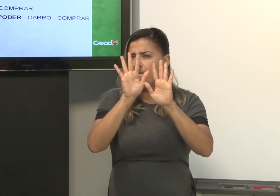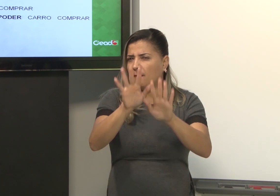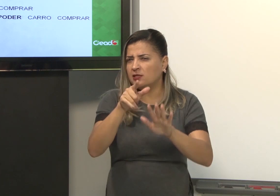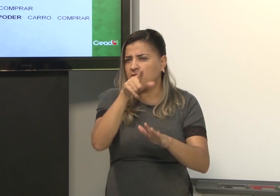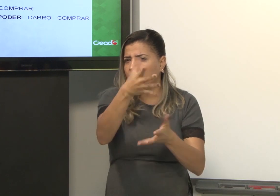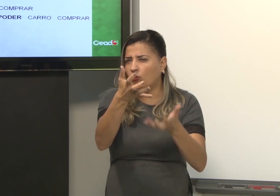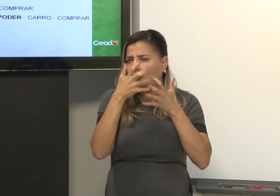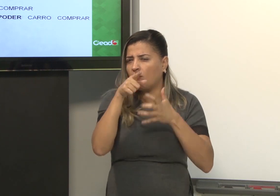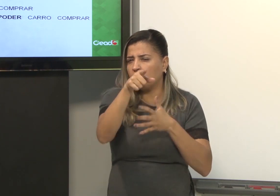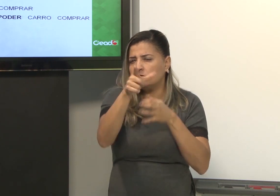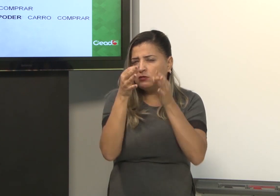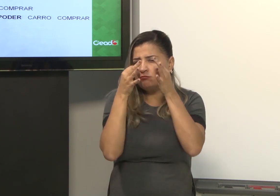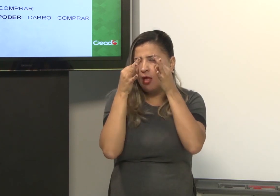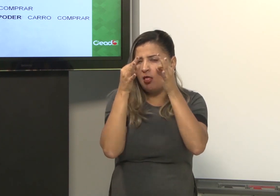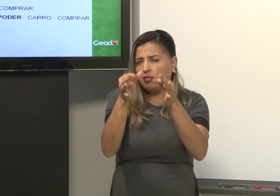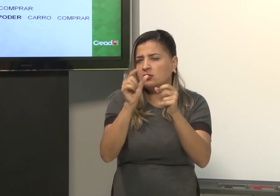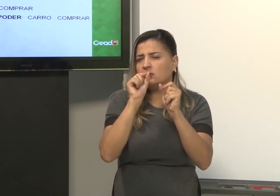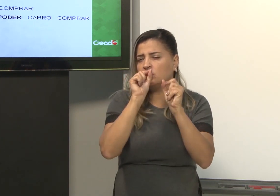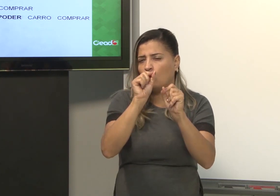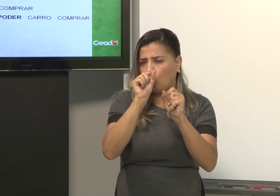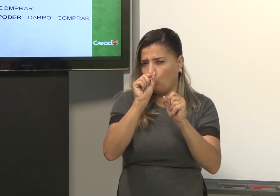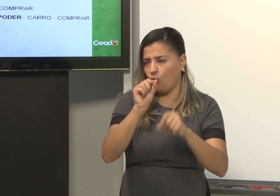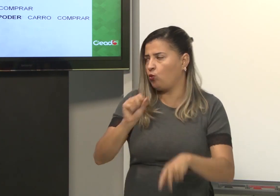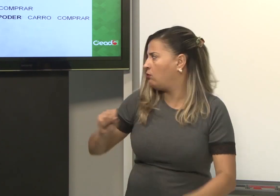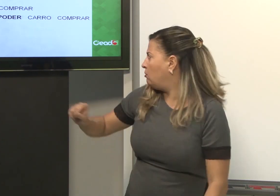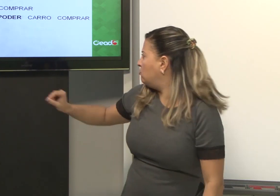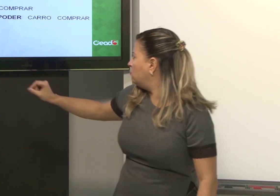vazia. Mas, eu quero que vocês prestem atenção nos parênteses.